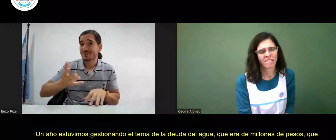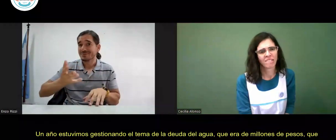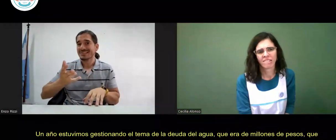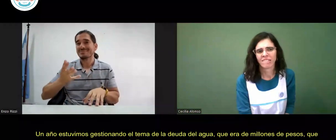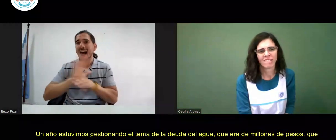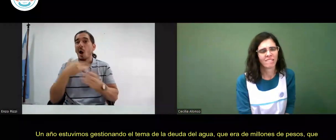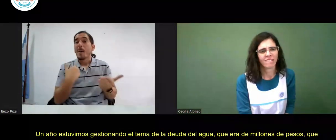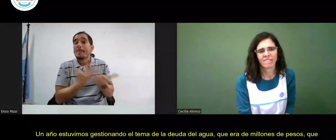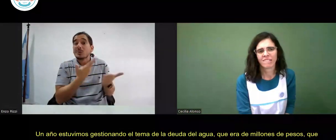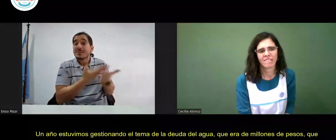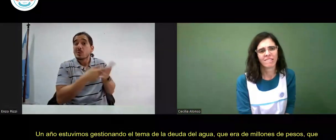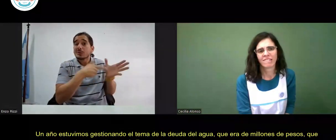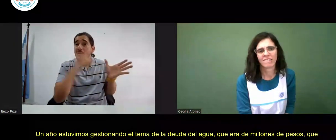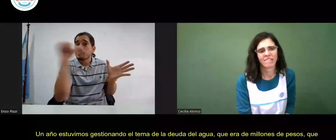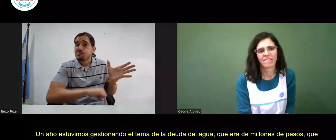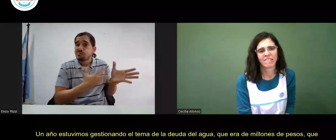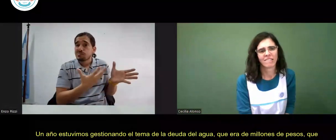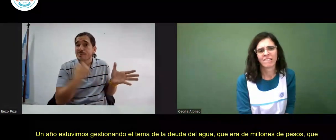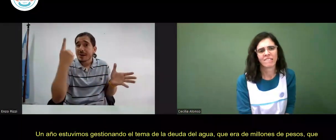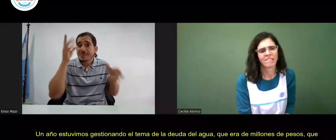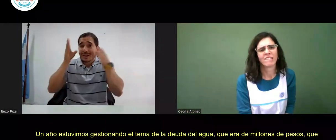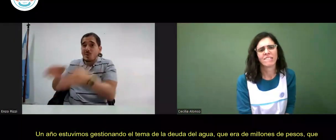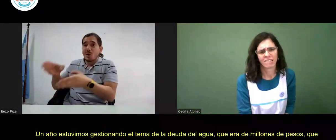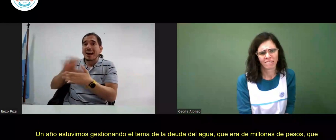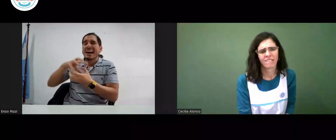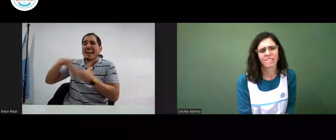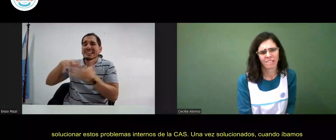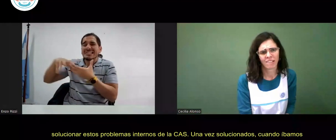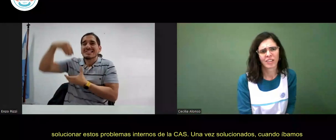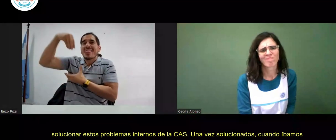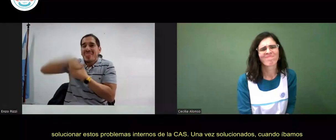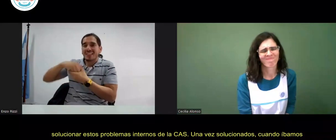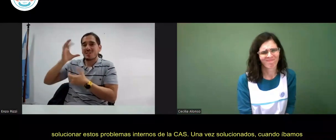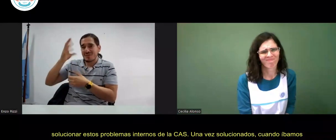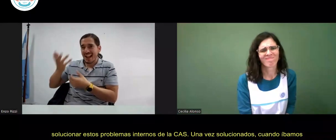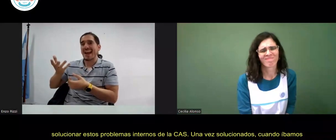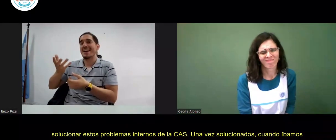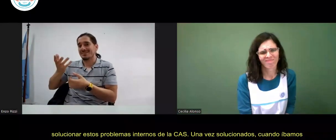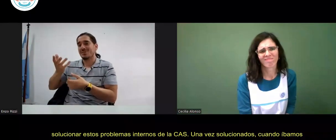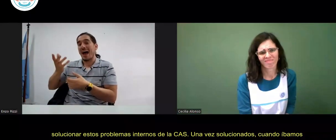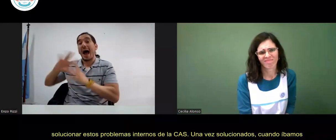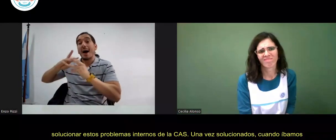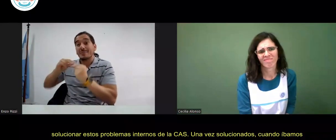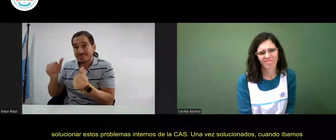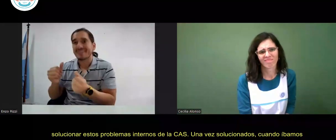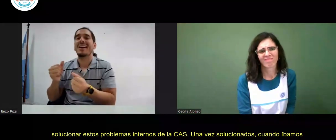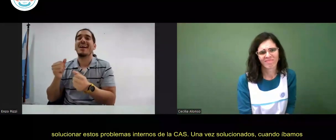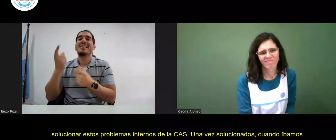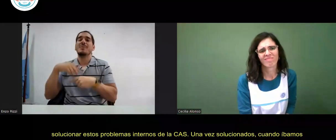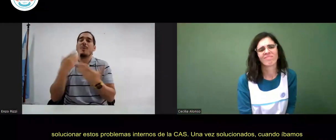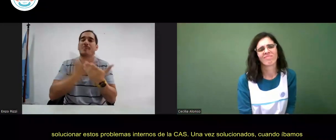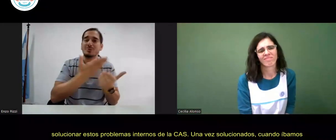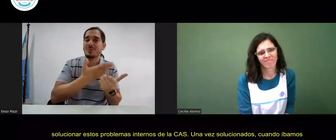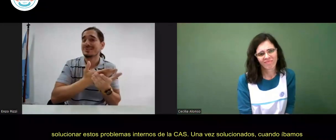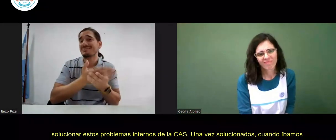Entonces, nuestras propuestas quedaron relegadas por solucionar estos problemas internos de la CAS.